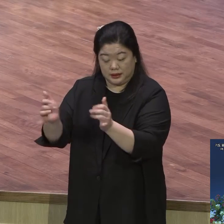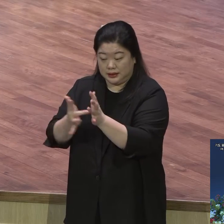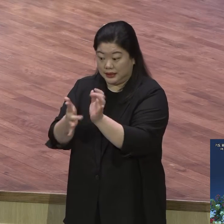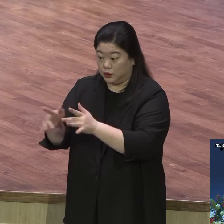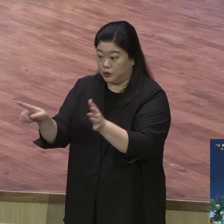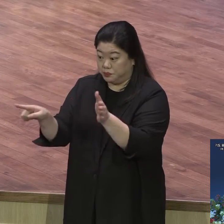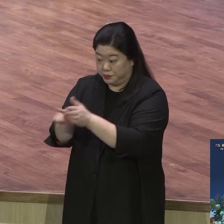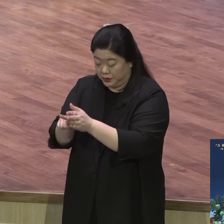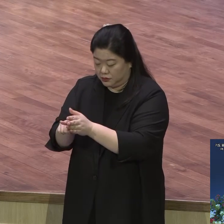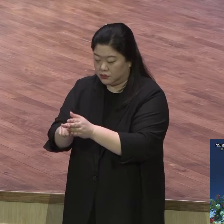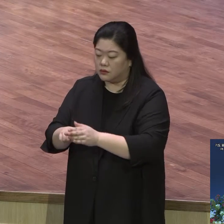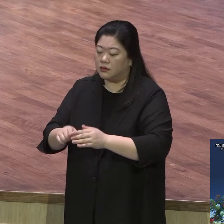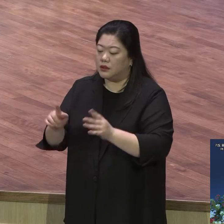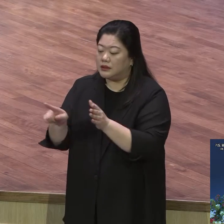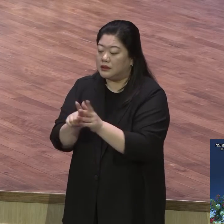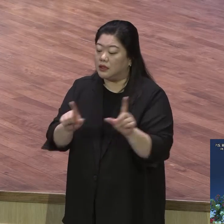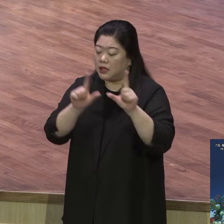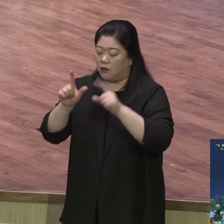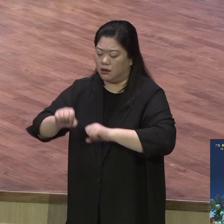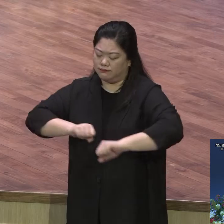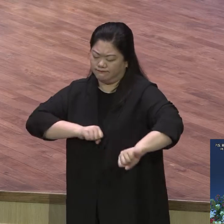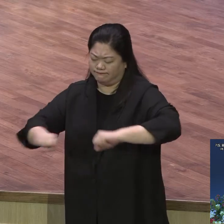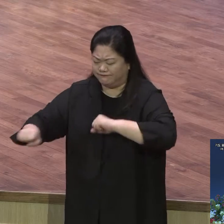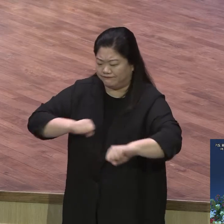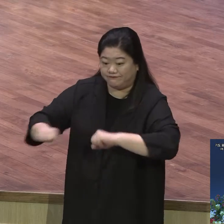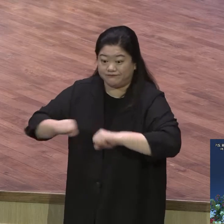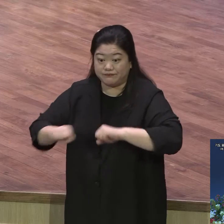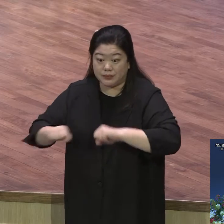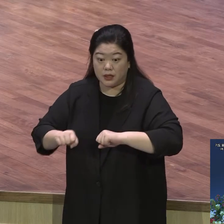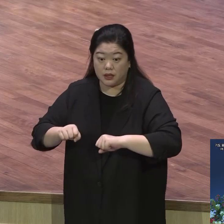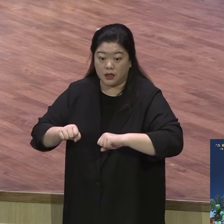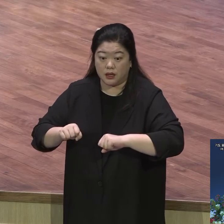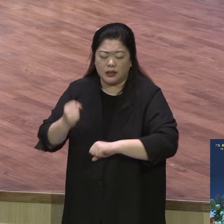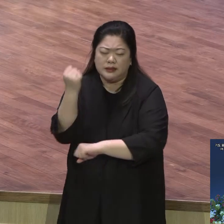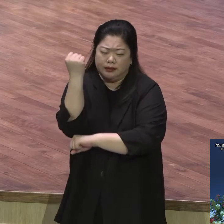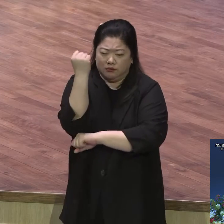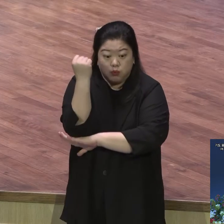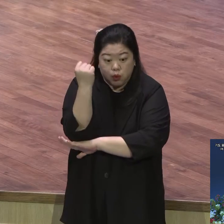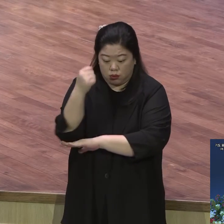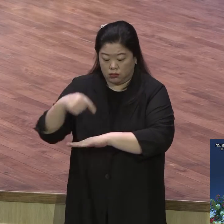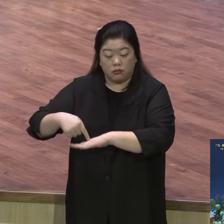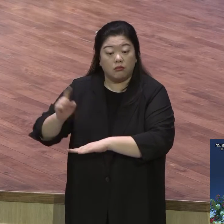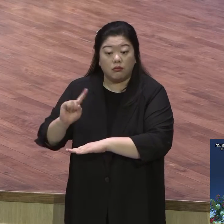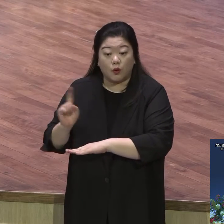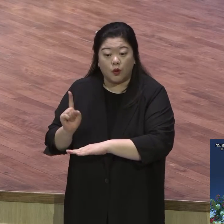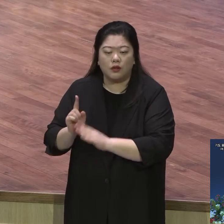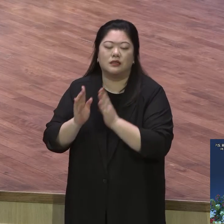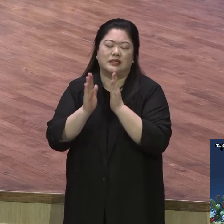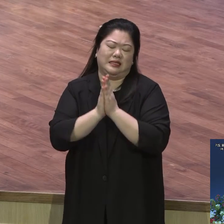바탕이 뭐냐 생동감 넘치는 바탕 확신이 그 할 수 있는 바탕이 기도예요. 기도.